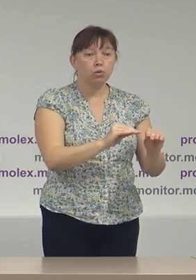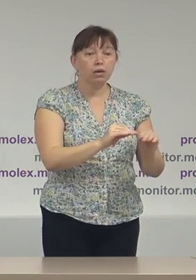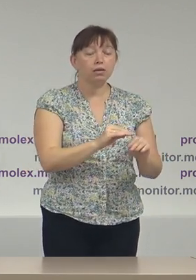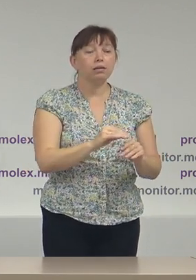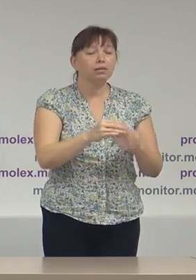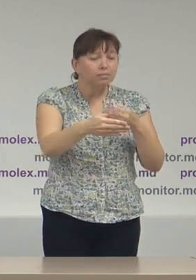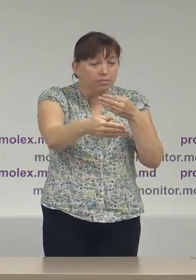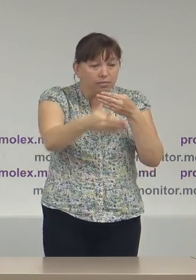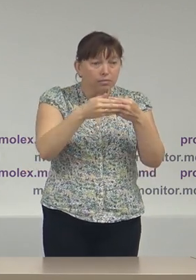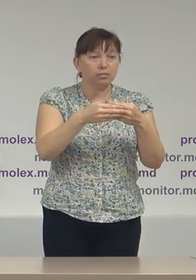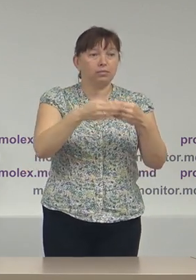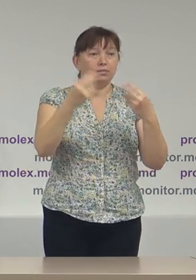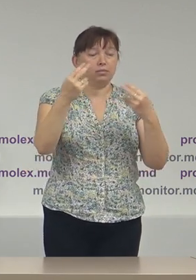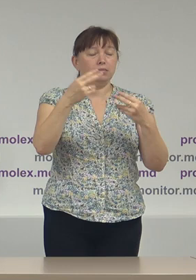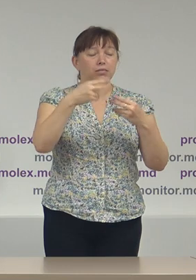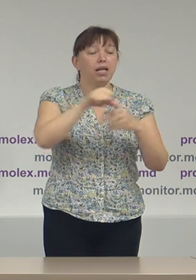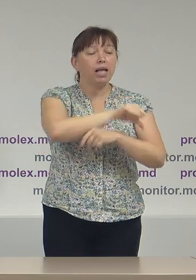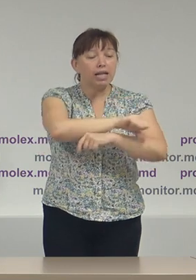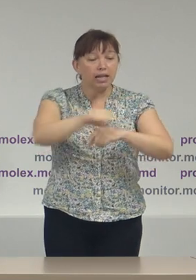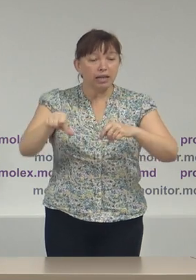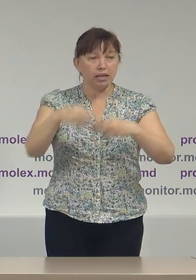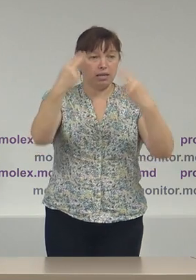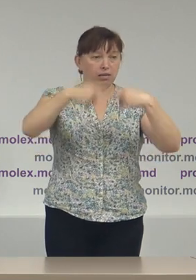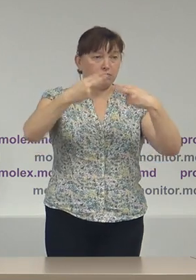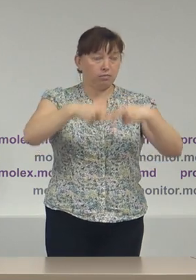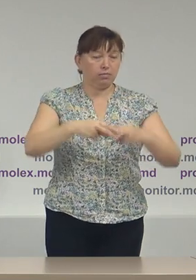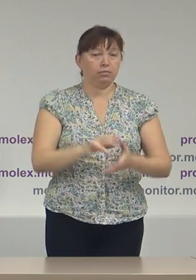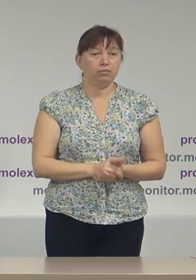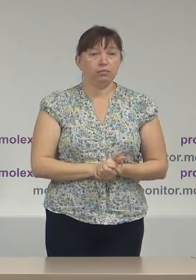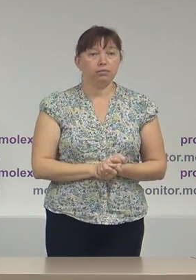imediata apropiere de linie de demarcare.